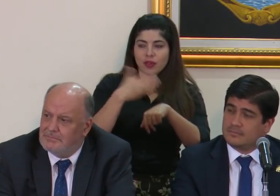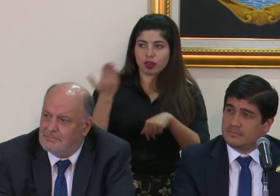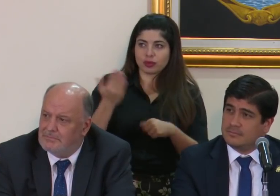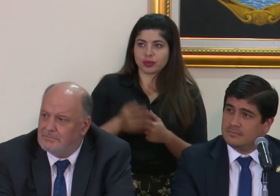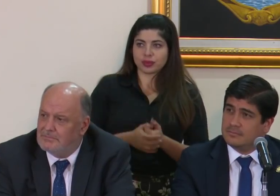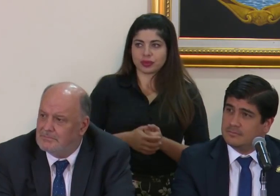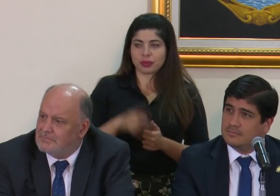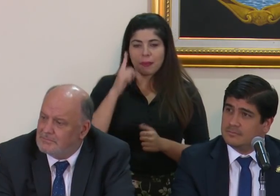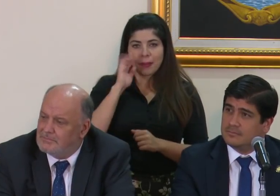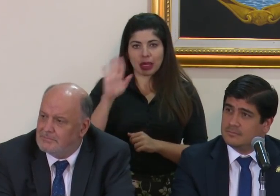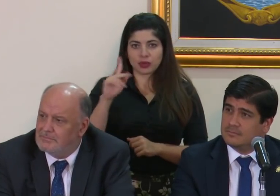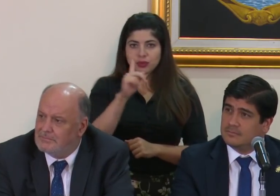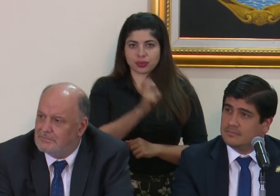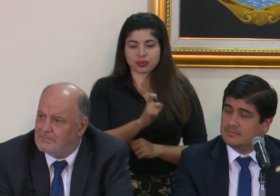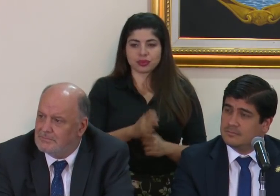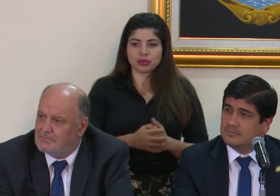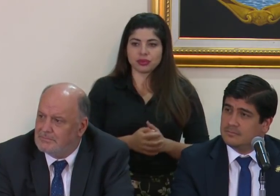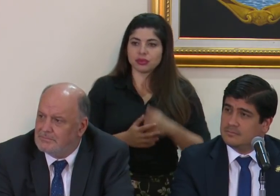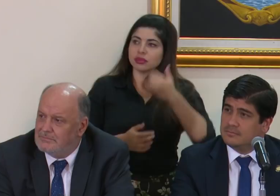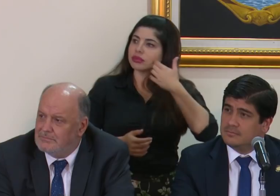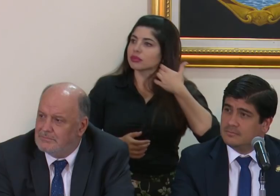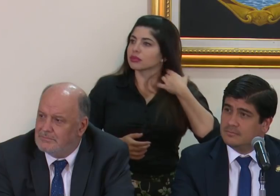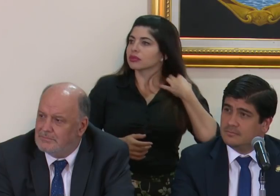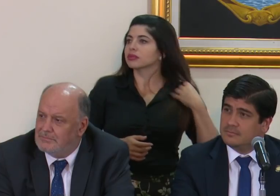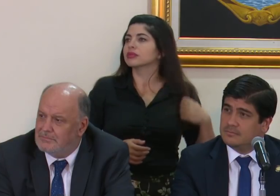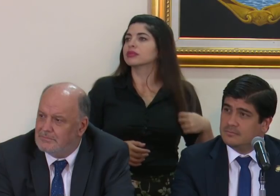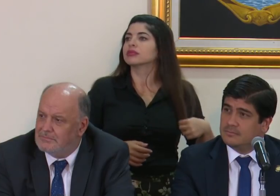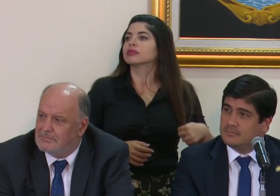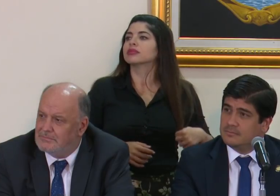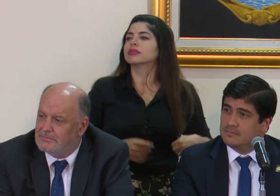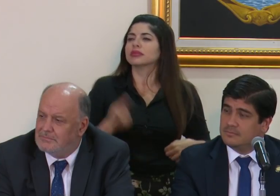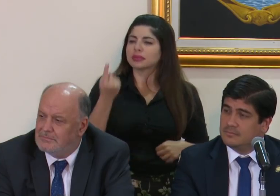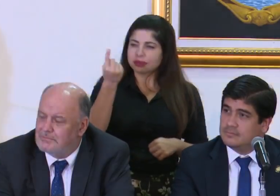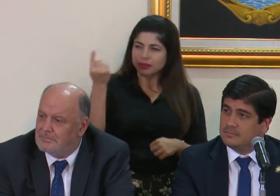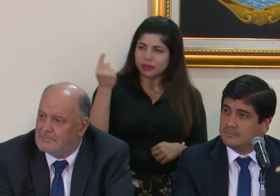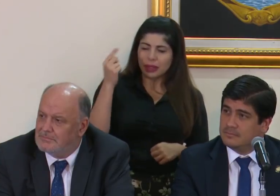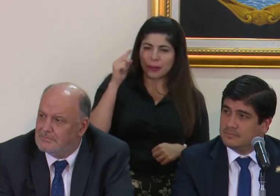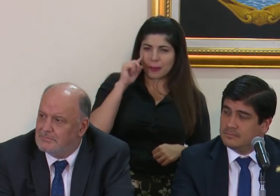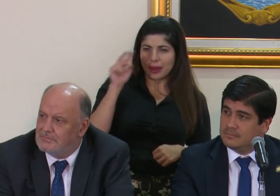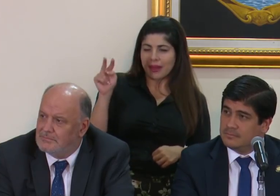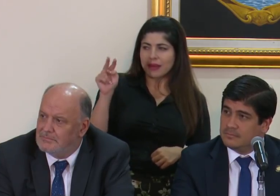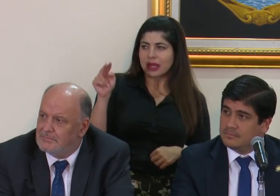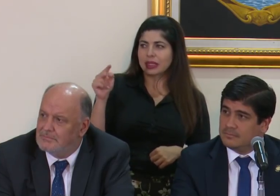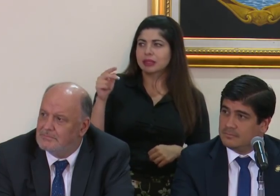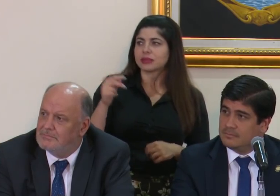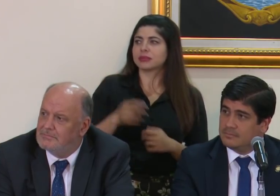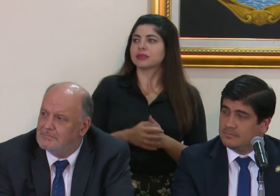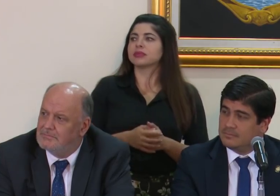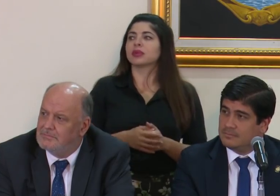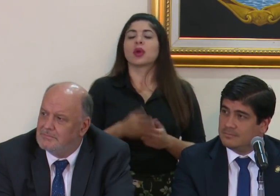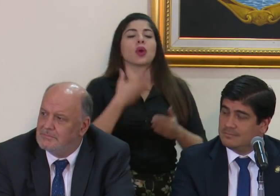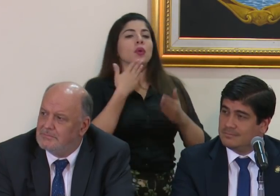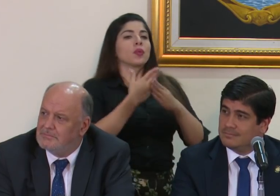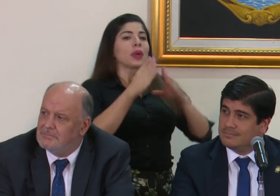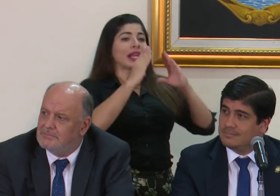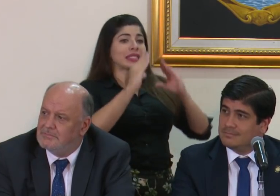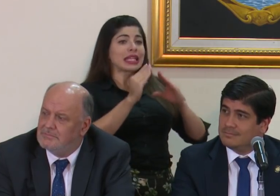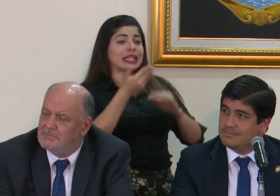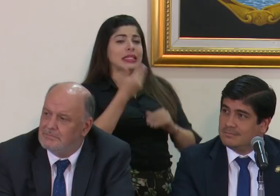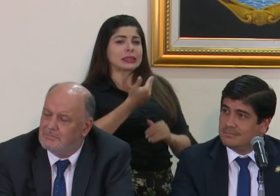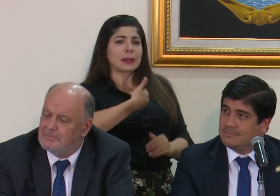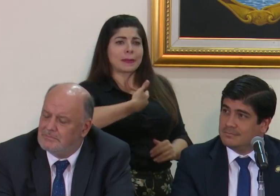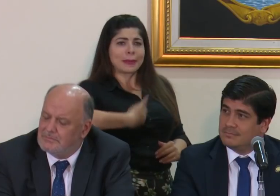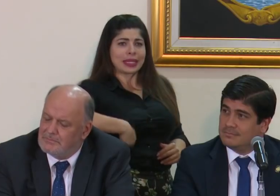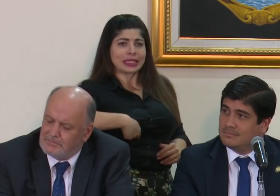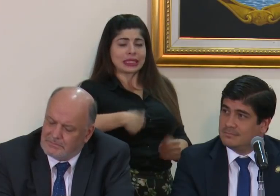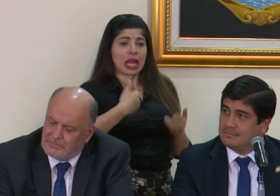en pie para realizar su consulta. José, si gusta, se hace para acá porque lamentablemente… Buenas tardes. Al señor presidente,